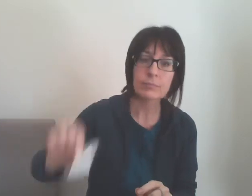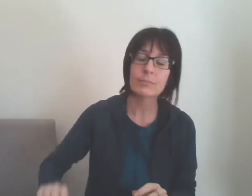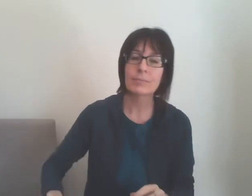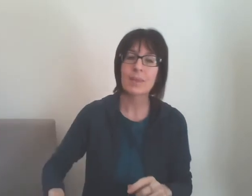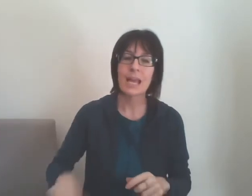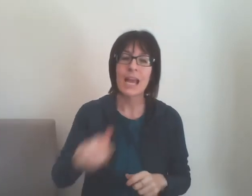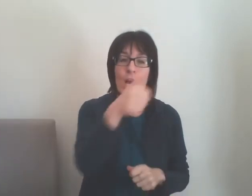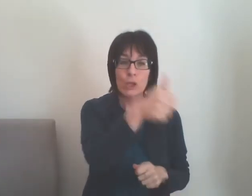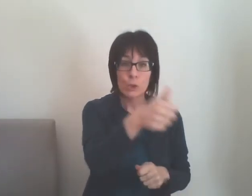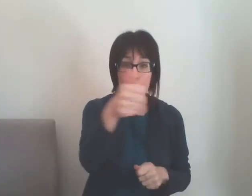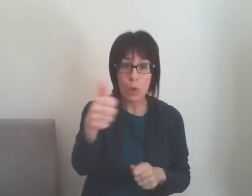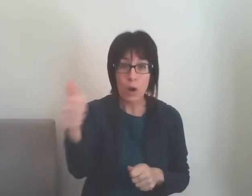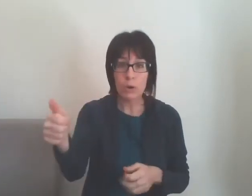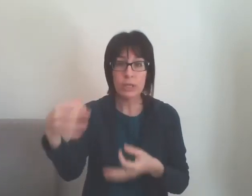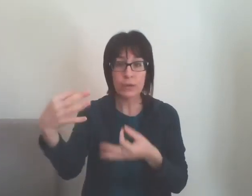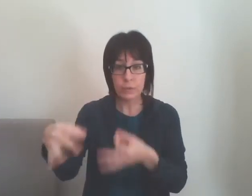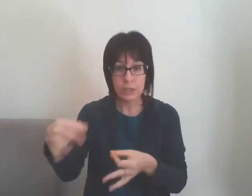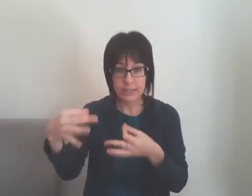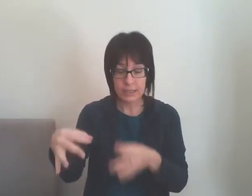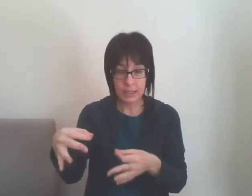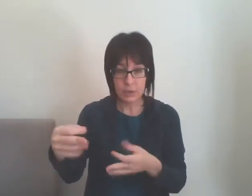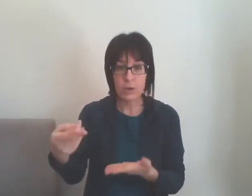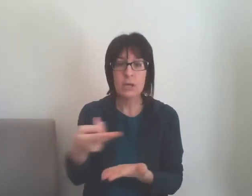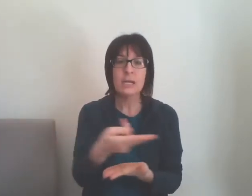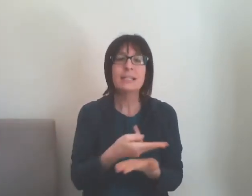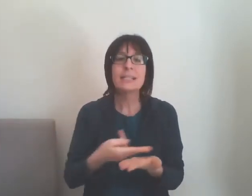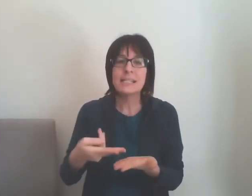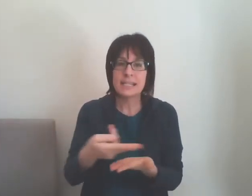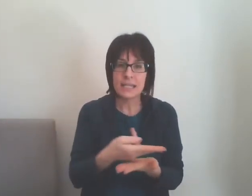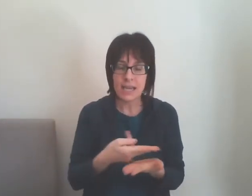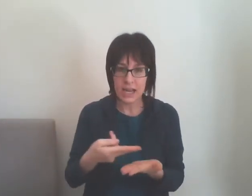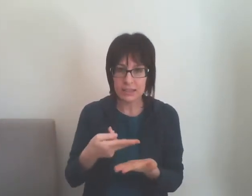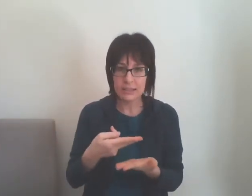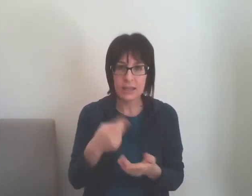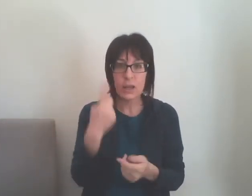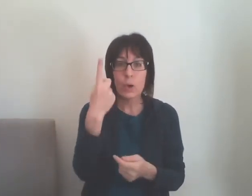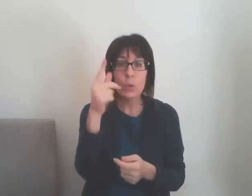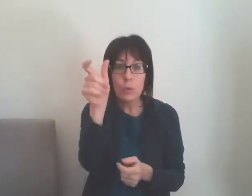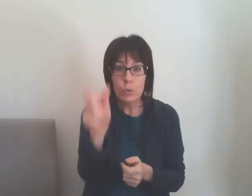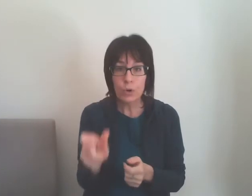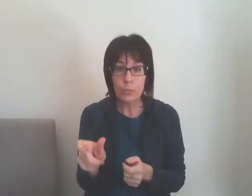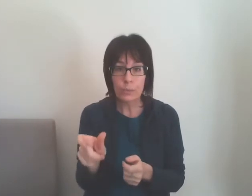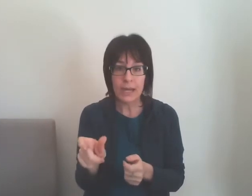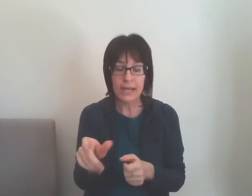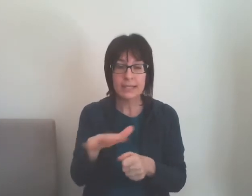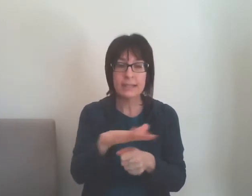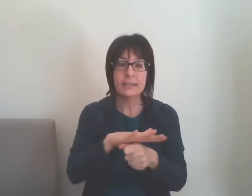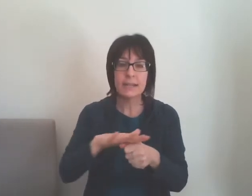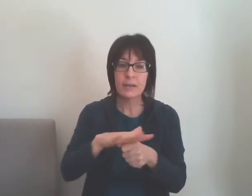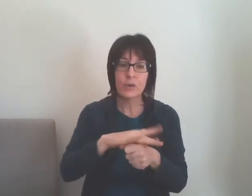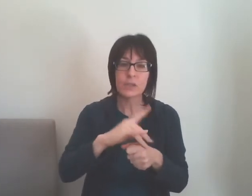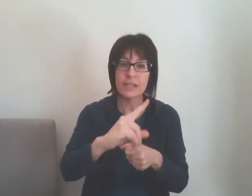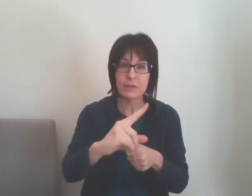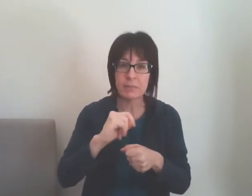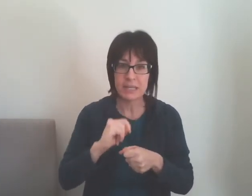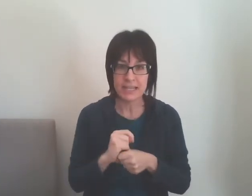Su ogni fogliettino disegnate un componente della vostra famiglia.